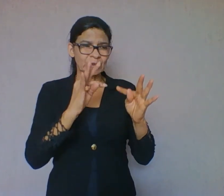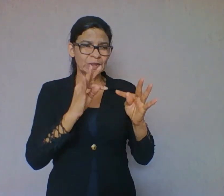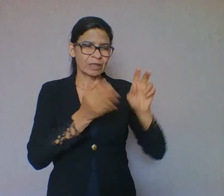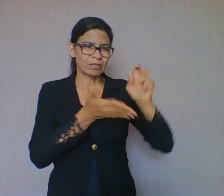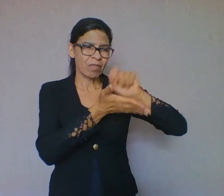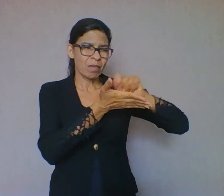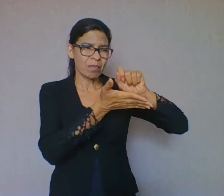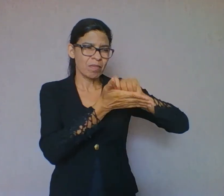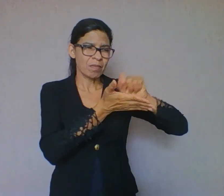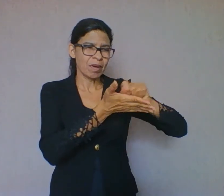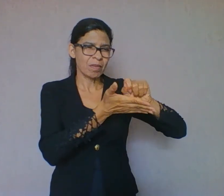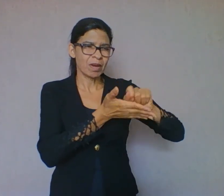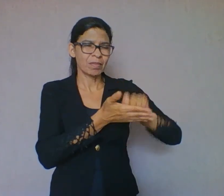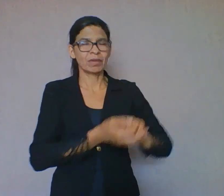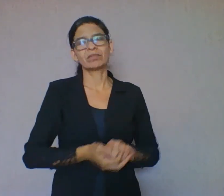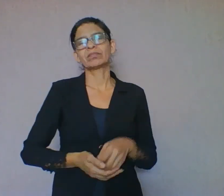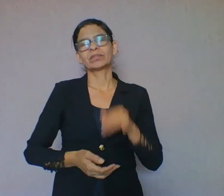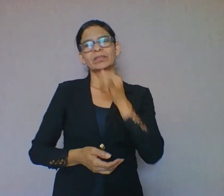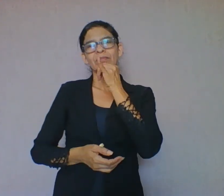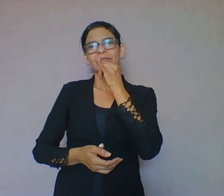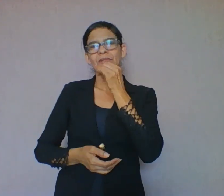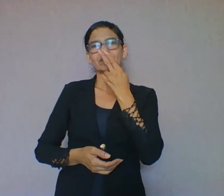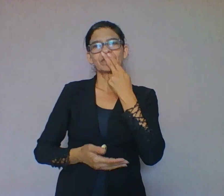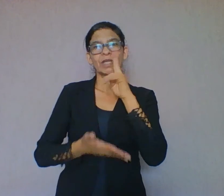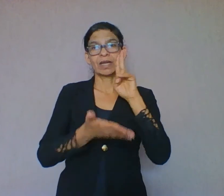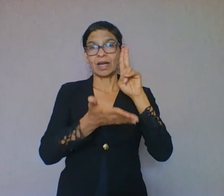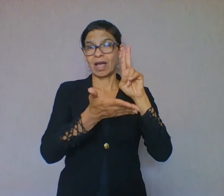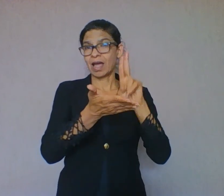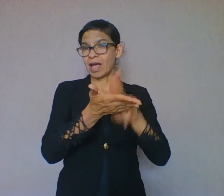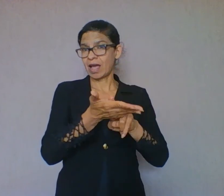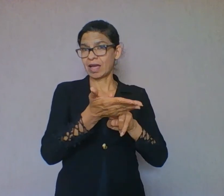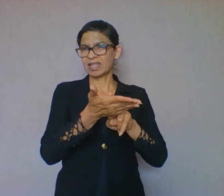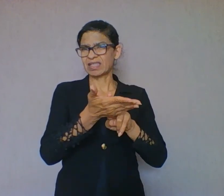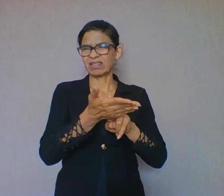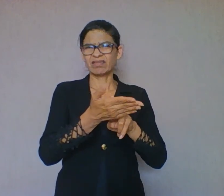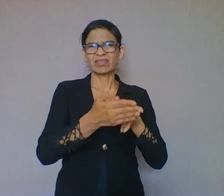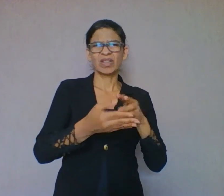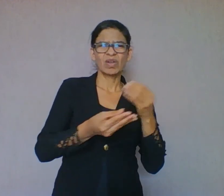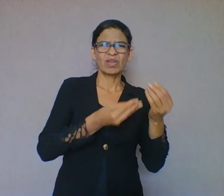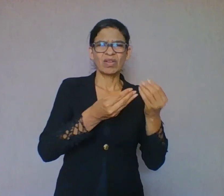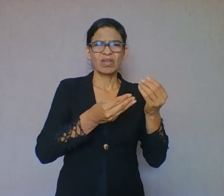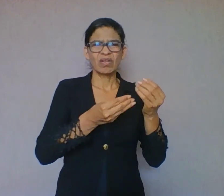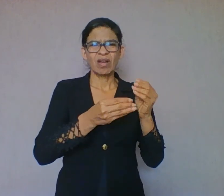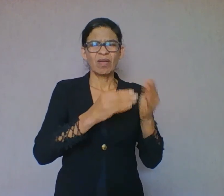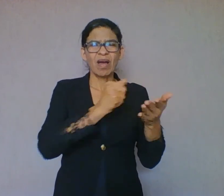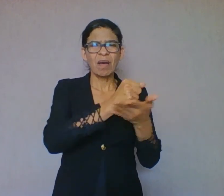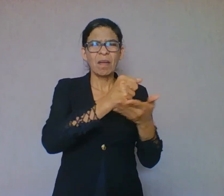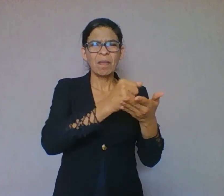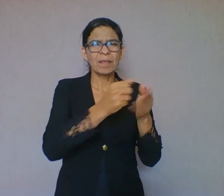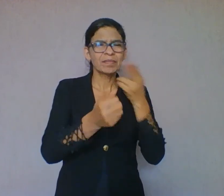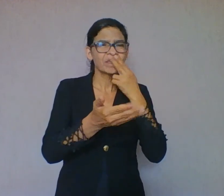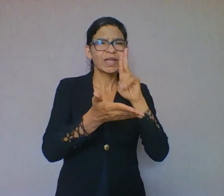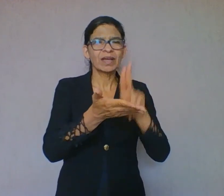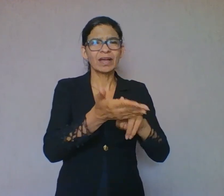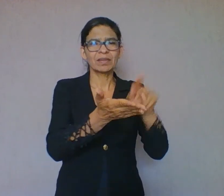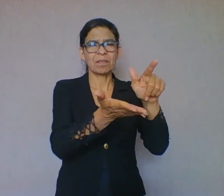exemplo, uma carta. Qual o suposto da carta? Papel. E-mail. Qual o suposto do e-mail? Computador. Quarto,